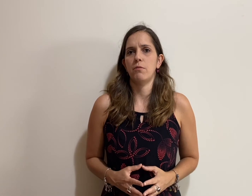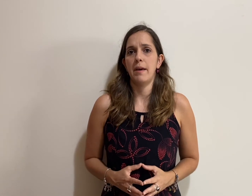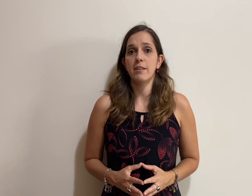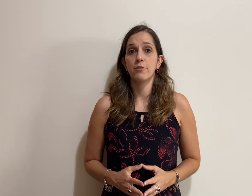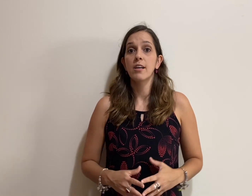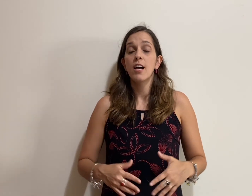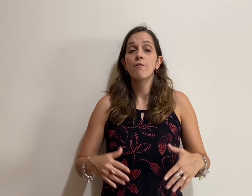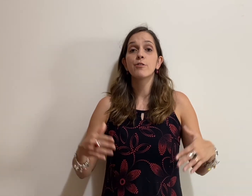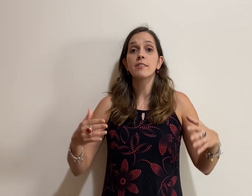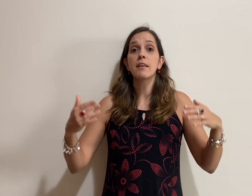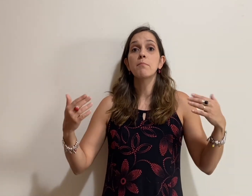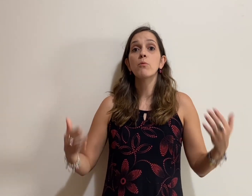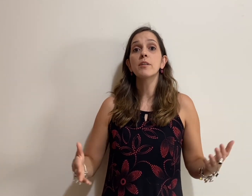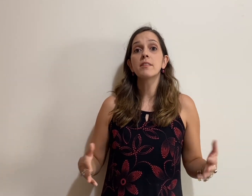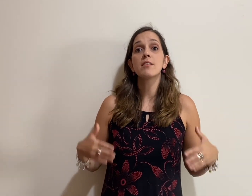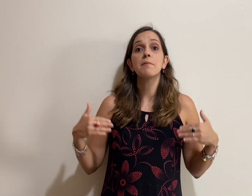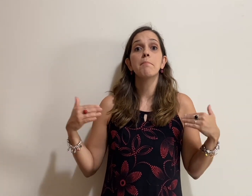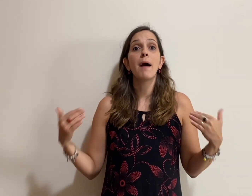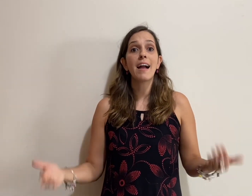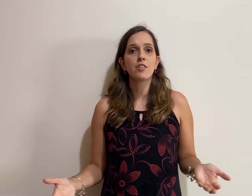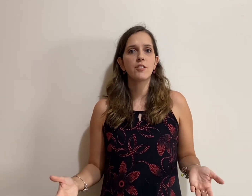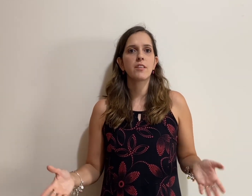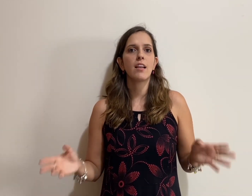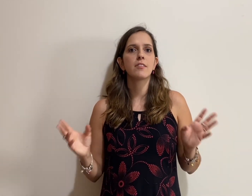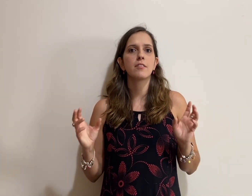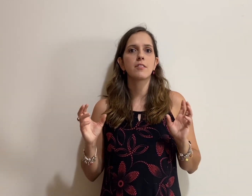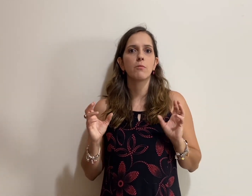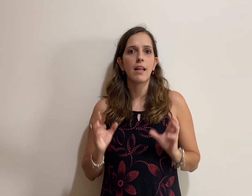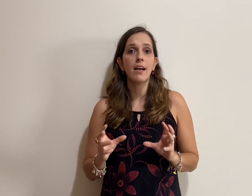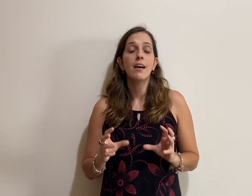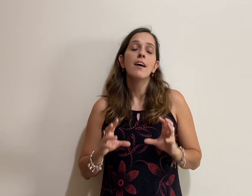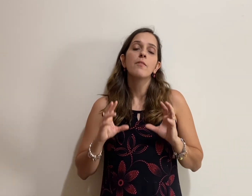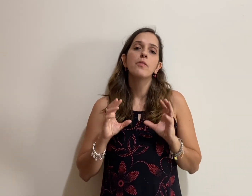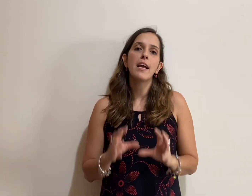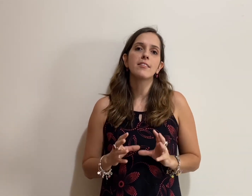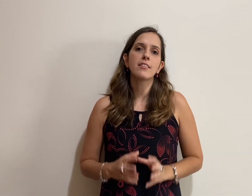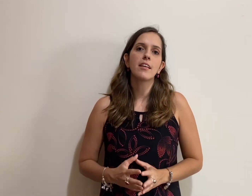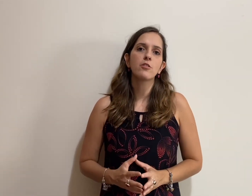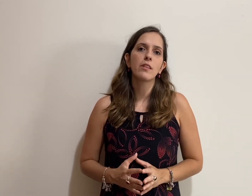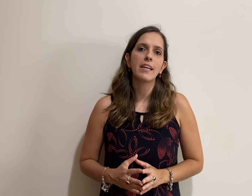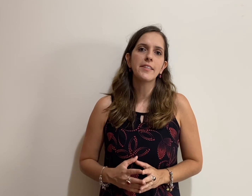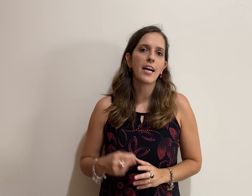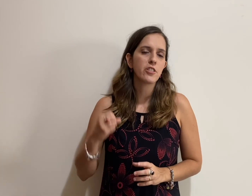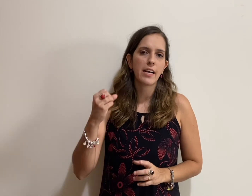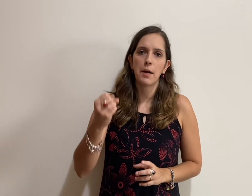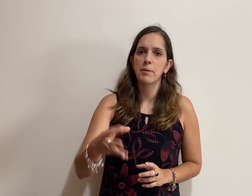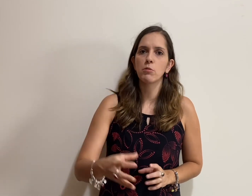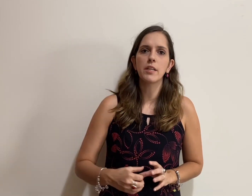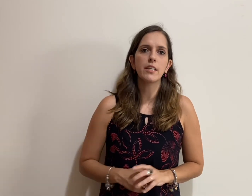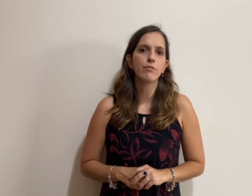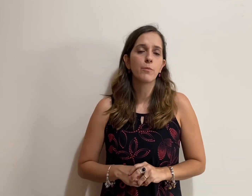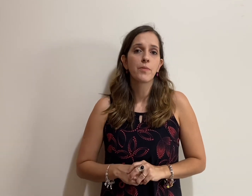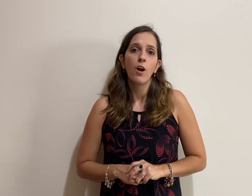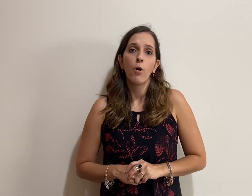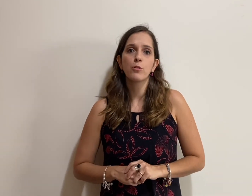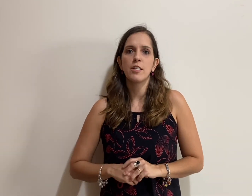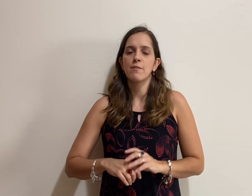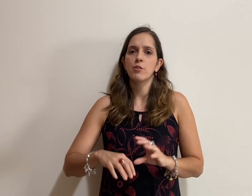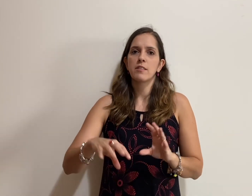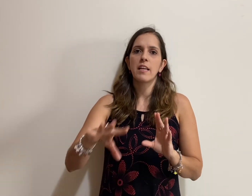médio, você tem muitas imagens que elas estão lá nessa intencionalidade, na capa do livro. Ou seja, você tem